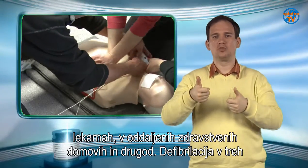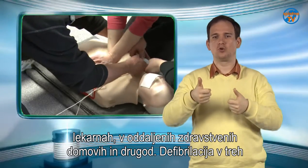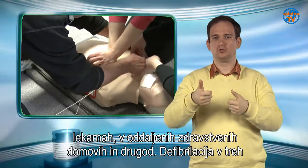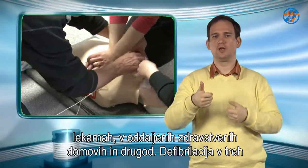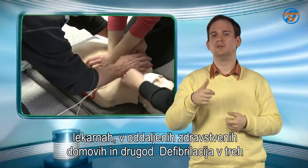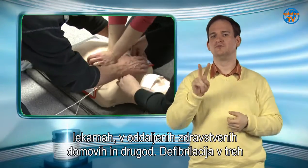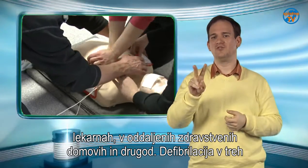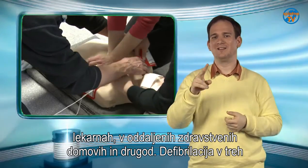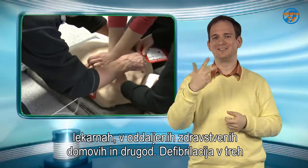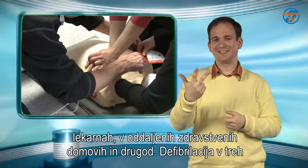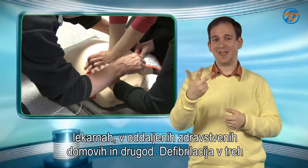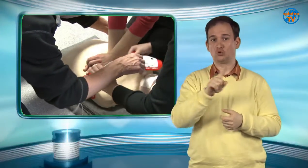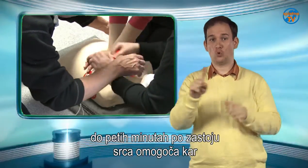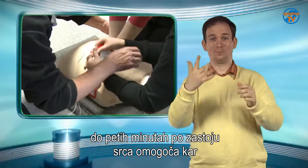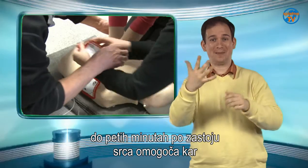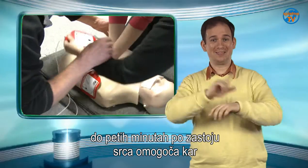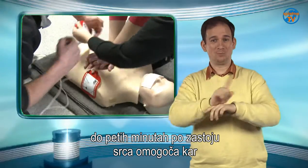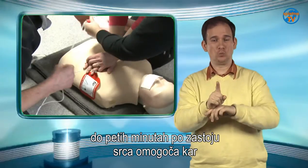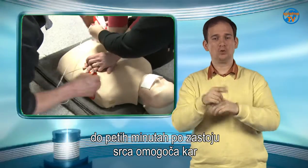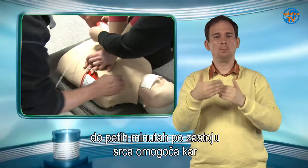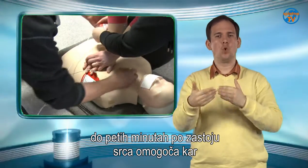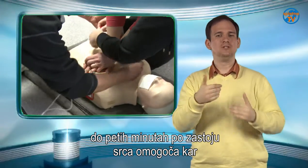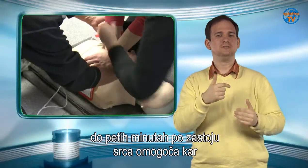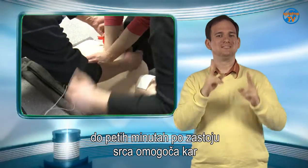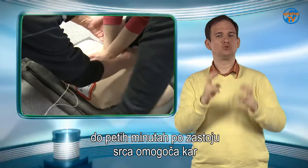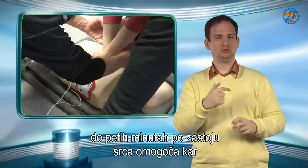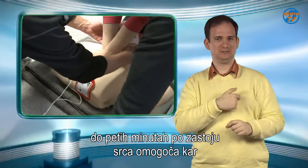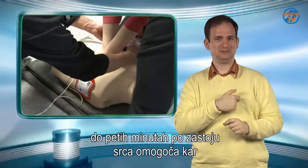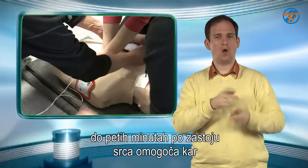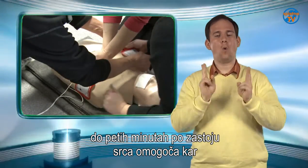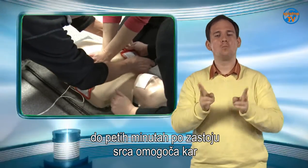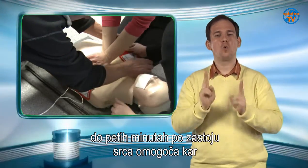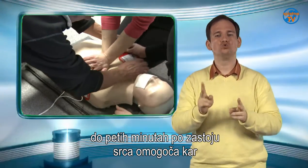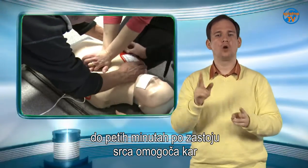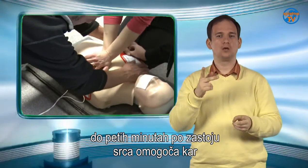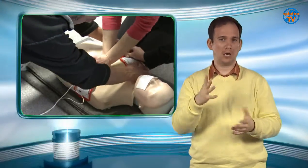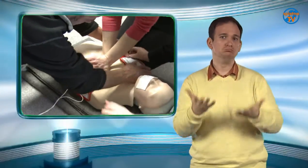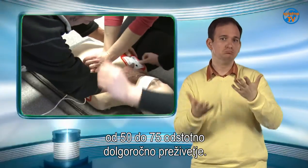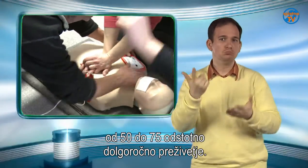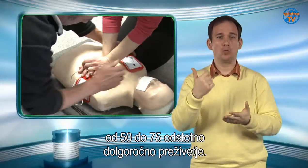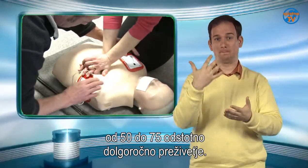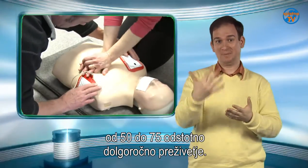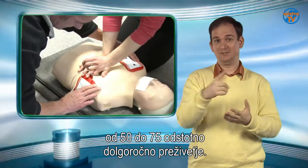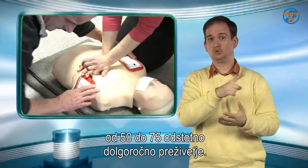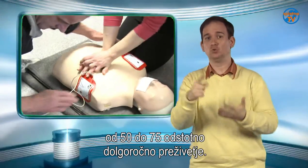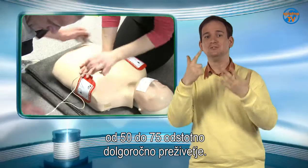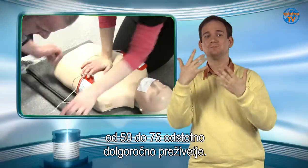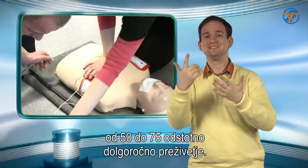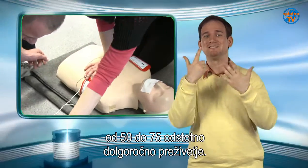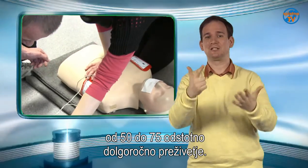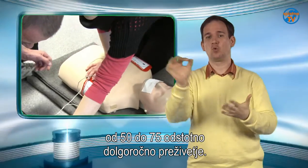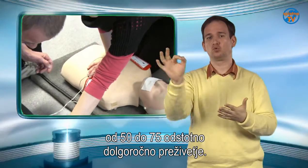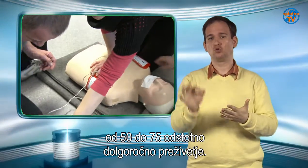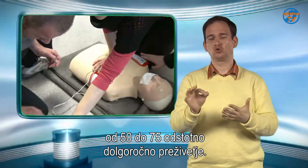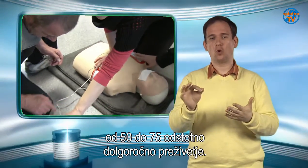Defibrilacija v trih do petih minutah po zastoju srca omogoča kar od 50 do 75 odstotno